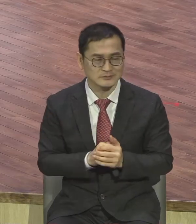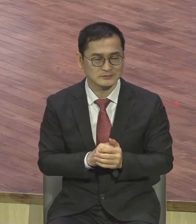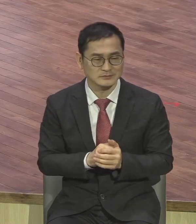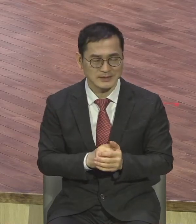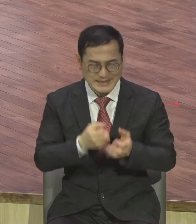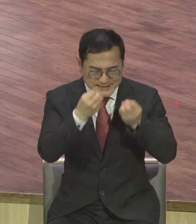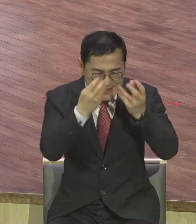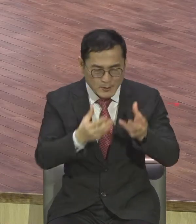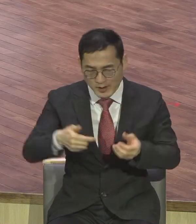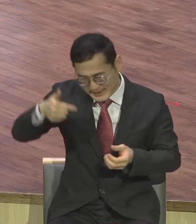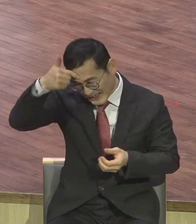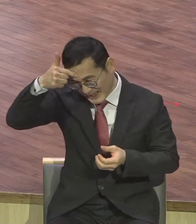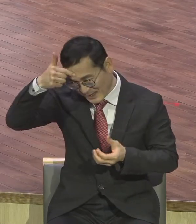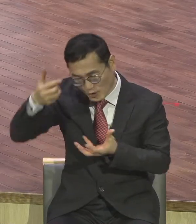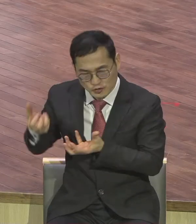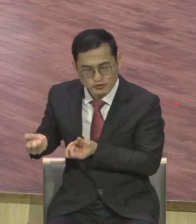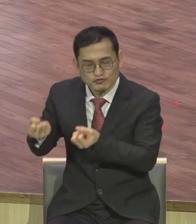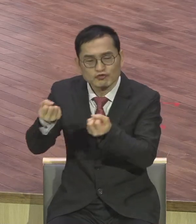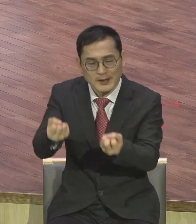내오는 집주인과 같으니라